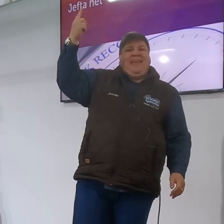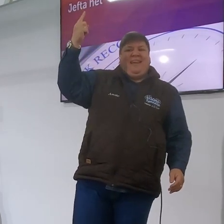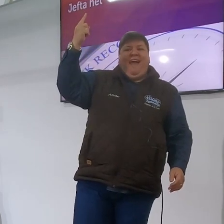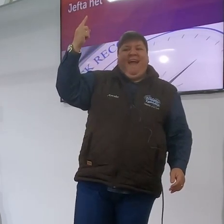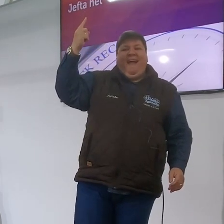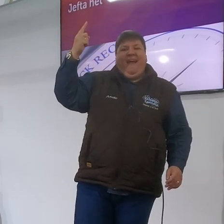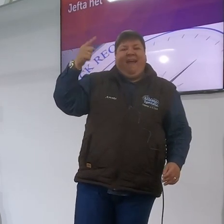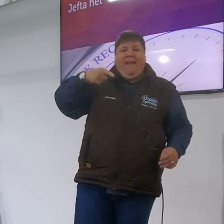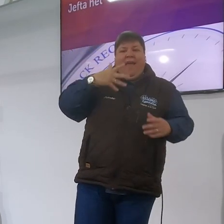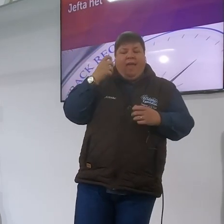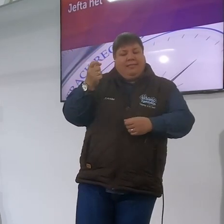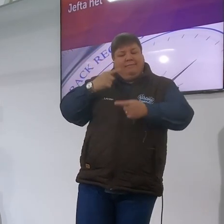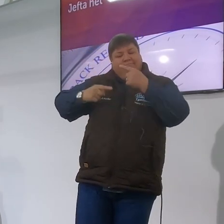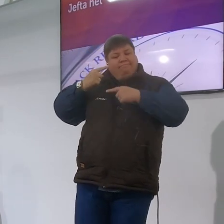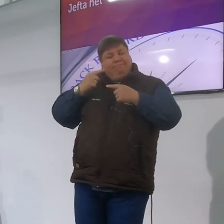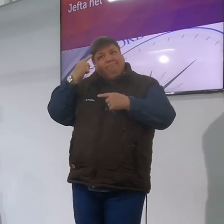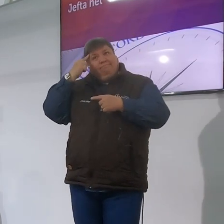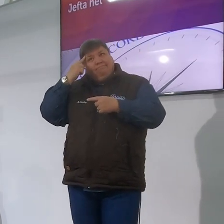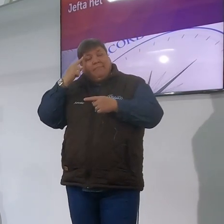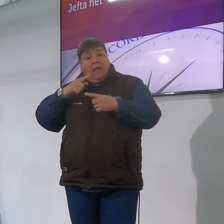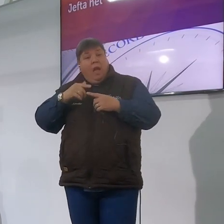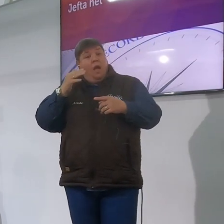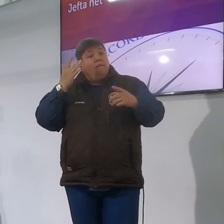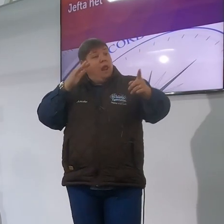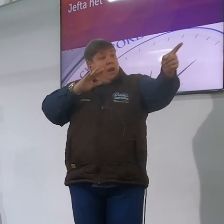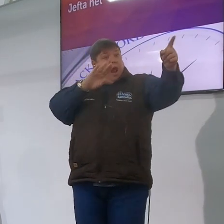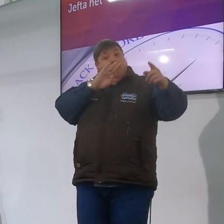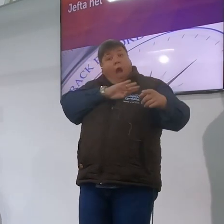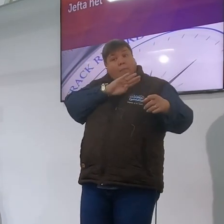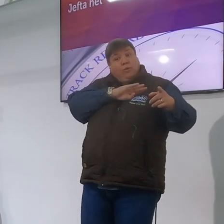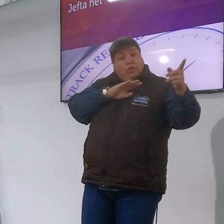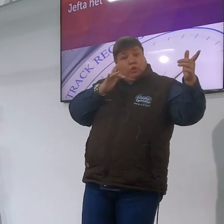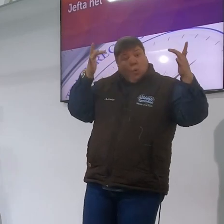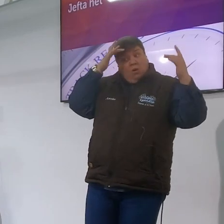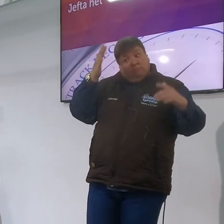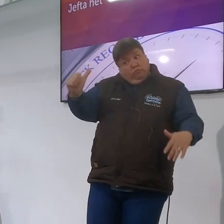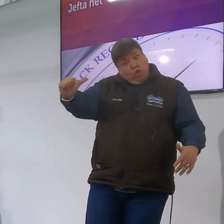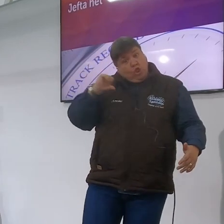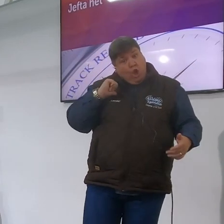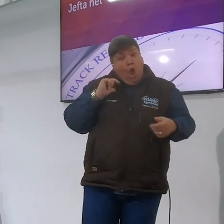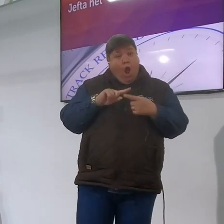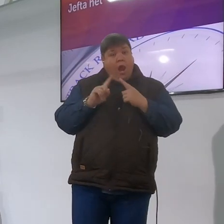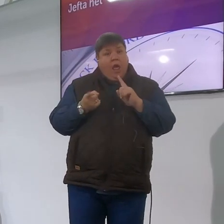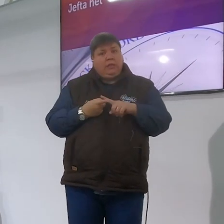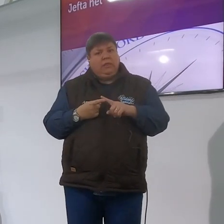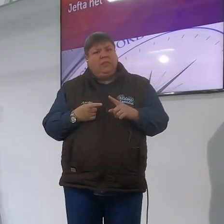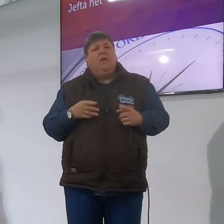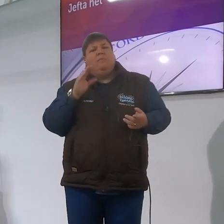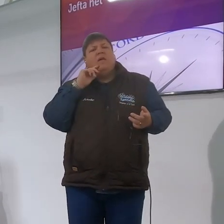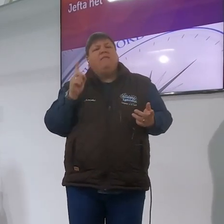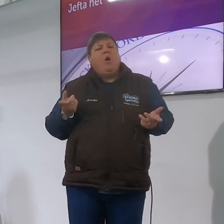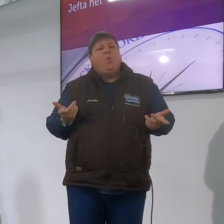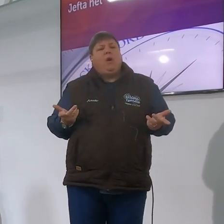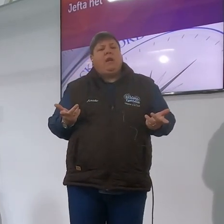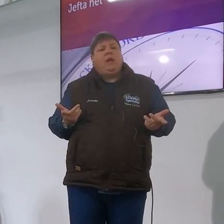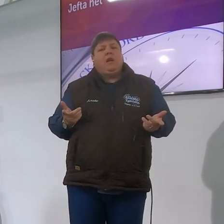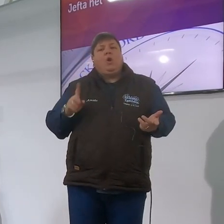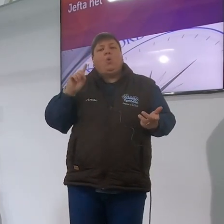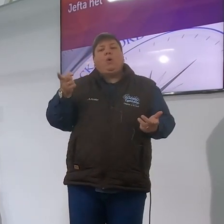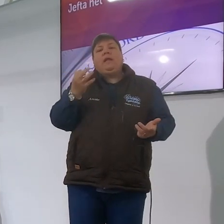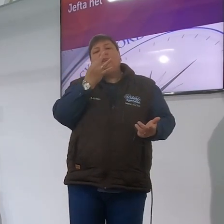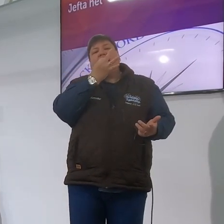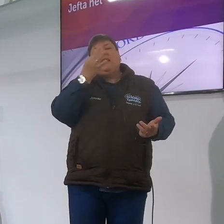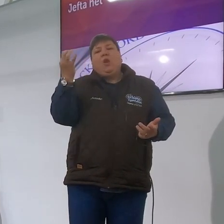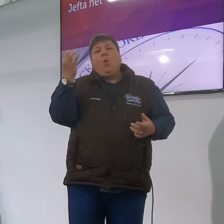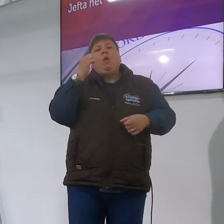wat ons nie weet nie is toe die ammonitiese koning gesê ek soek my land terug weet jy waarvan het hy gepraat oor die 300